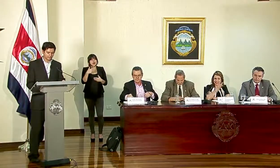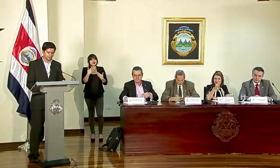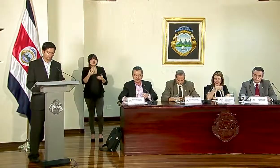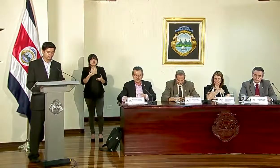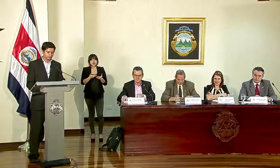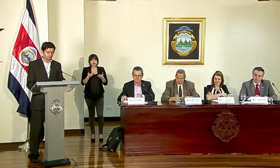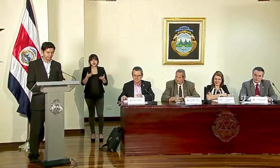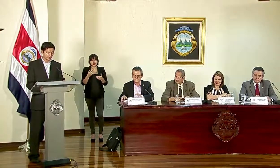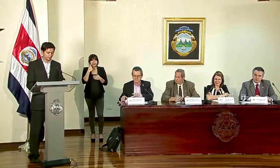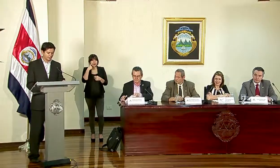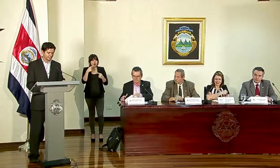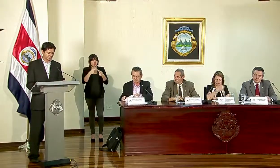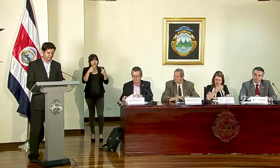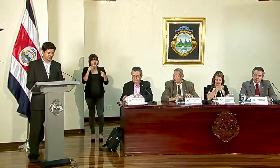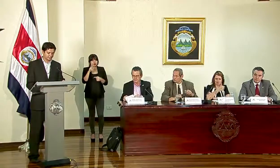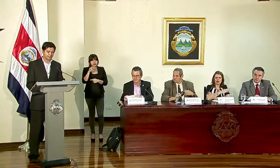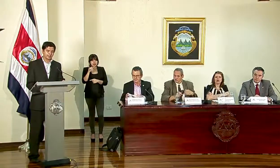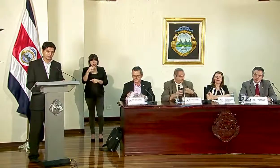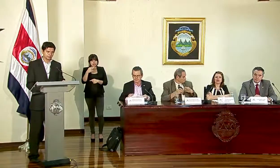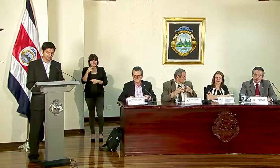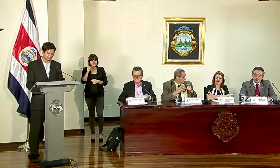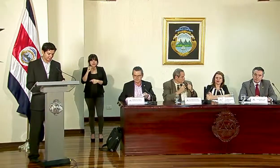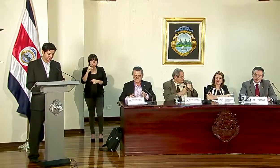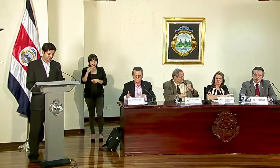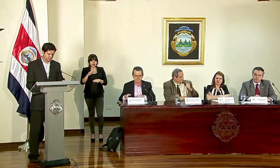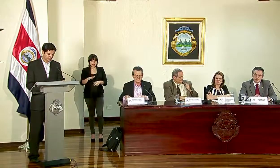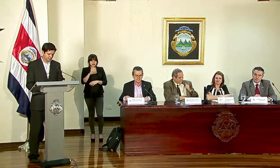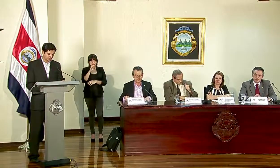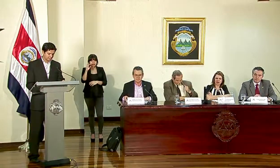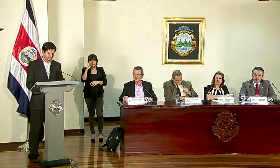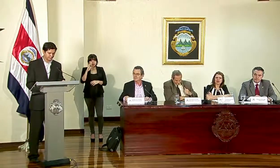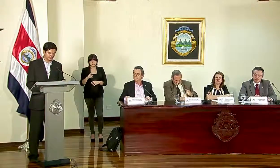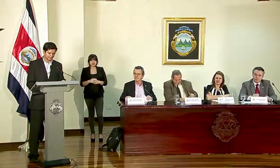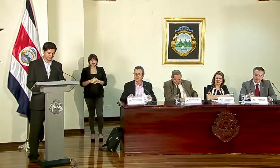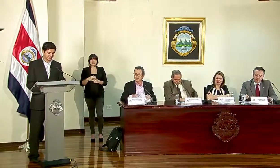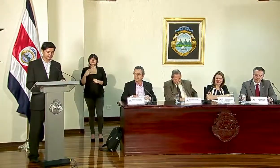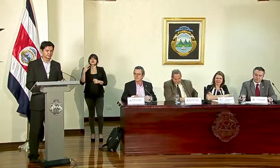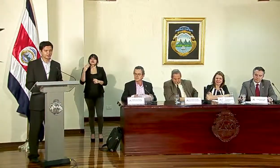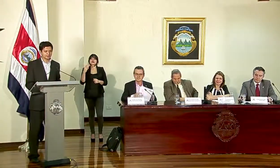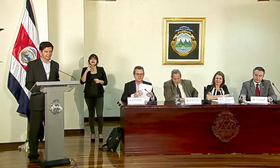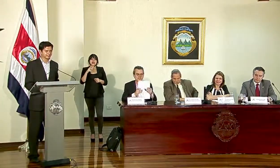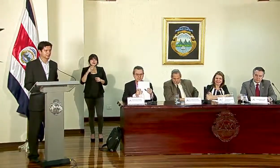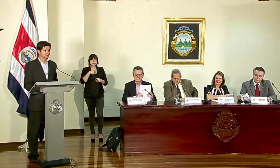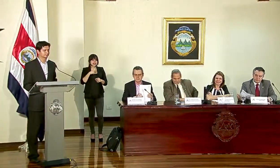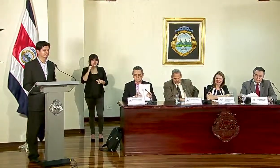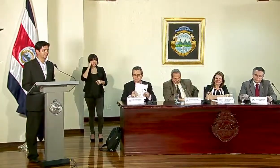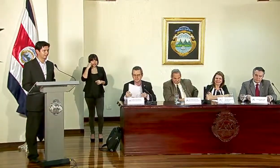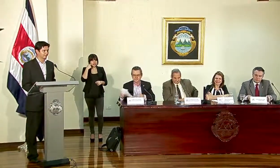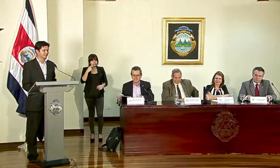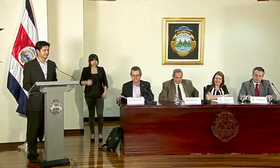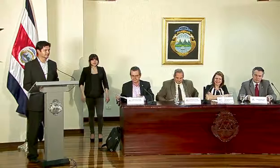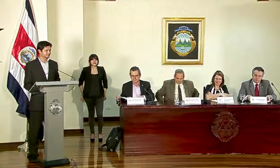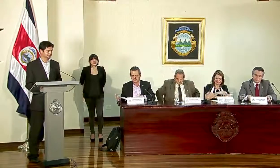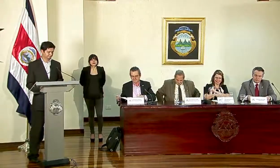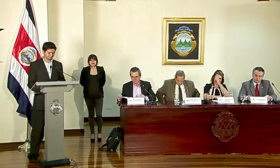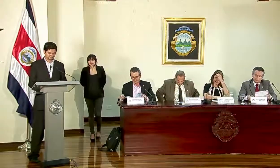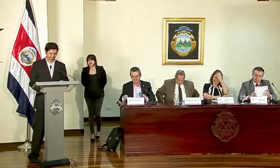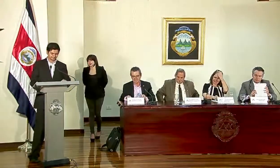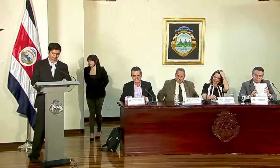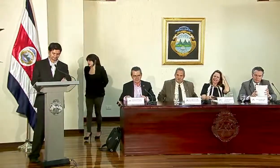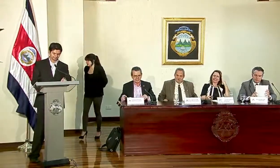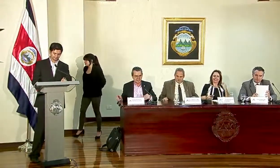recursos para la lucha contra el VIH-SIDA en Costa Rica. Invita a la señora presidenta de ejercicio, Ana Elena Chacón. Buenas tardes.